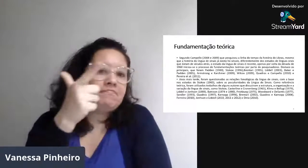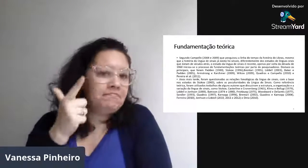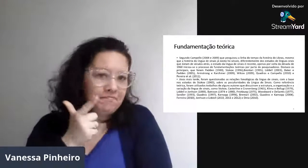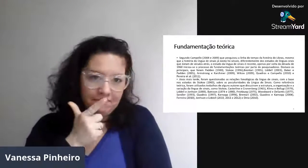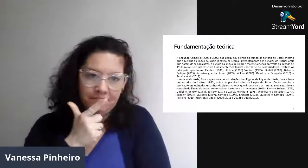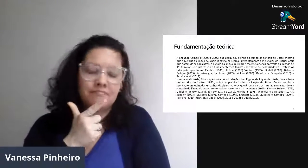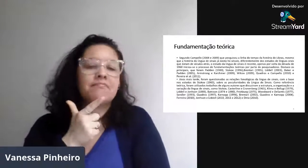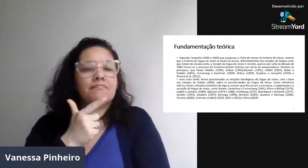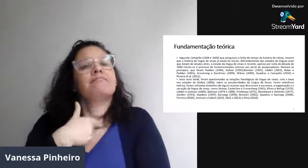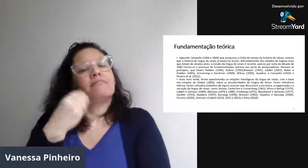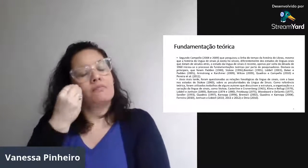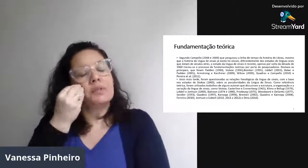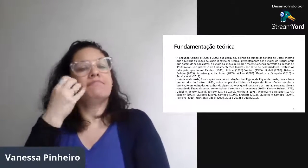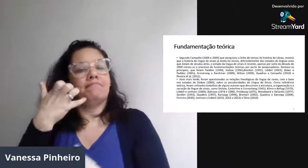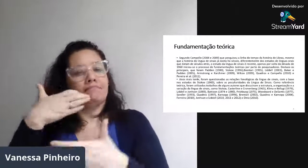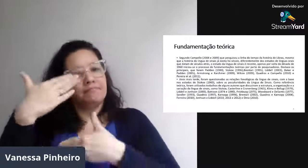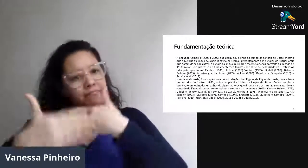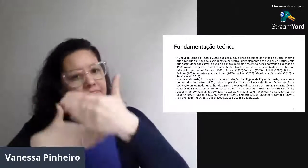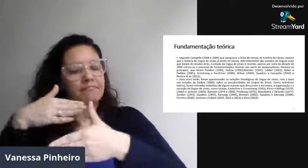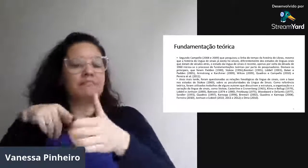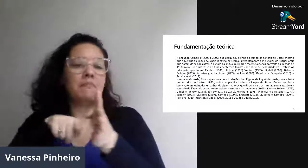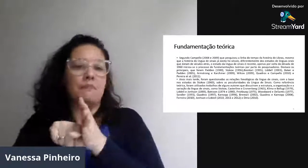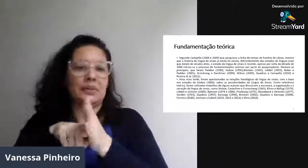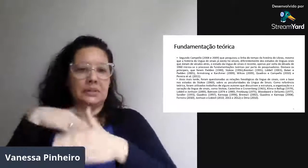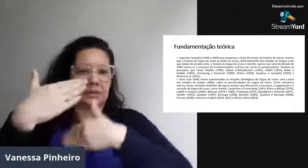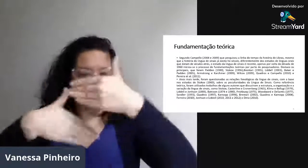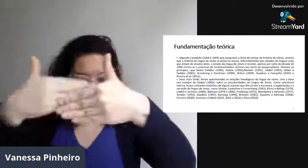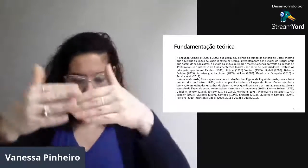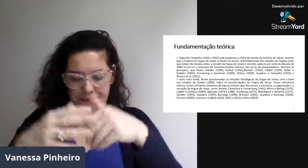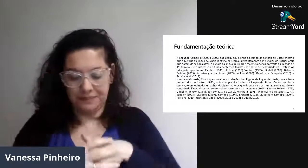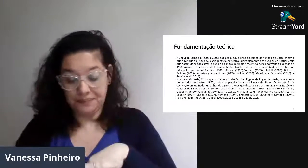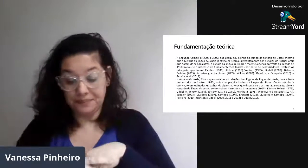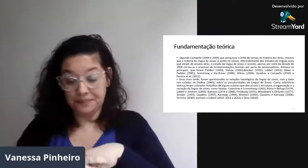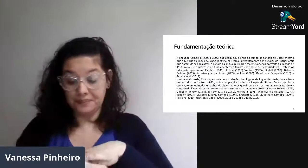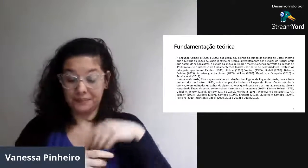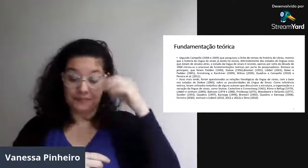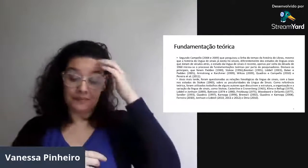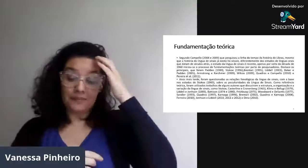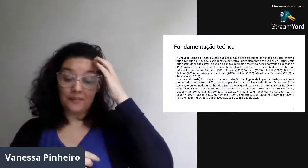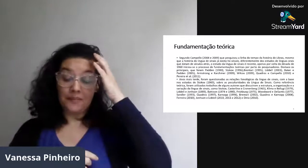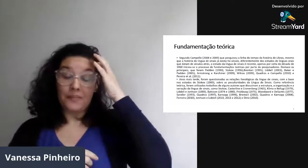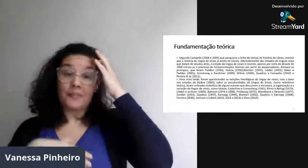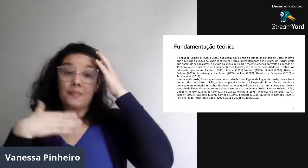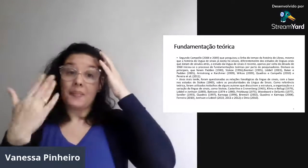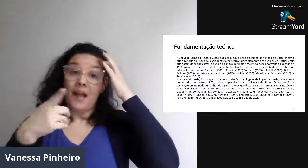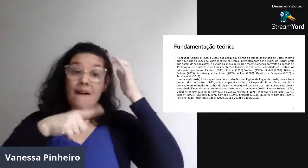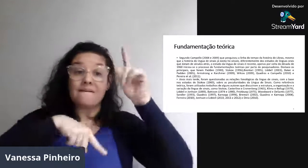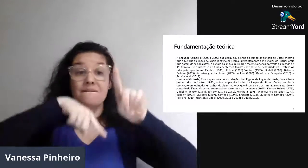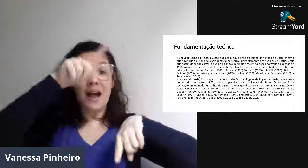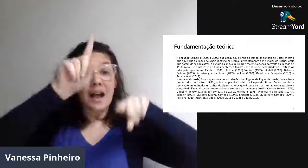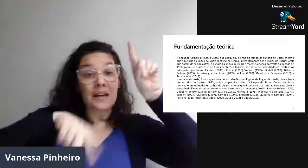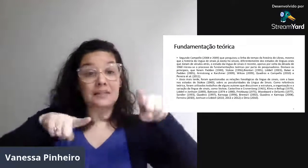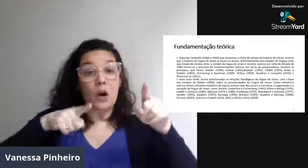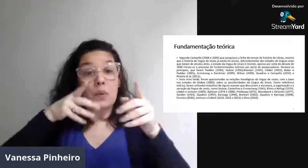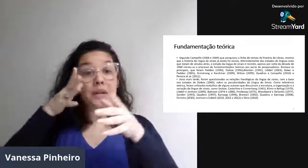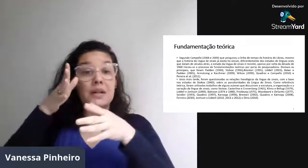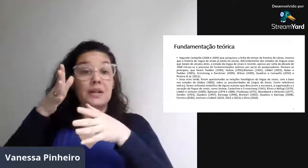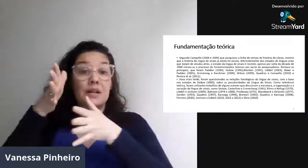Mas focado em numerais, não tem. Então, eu quero desenvolver essa pesquisa aí. Na